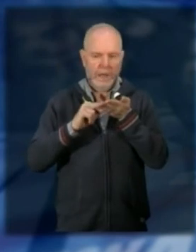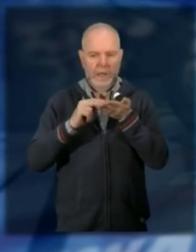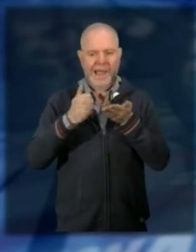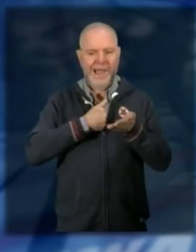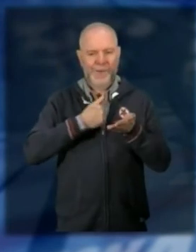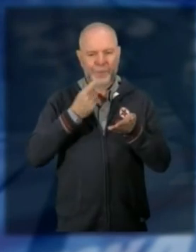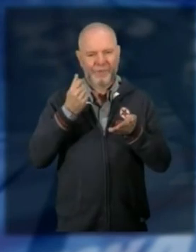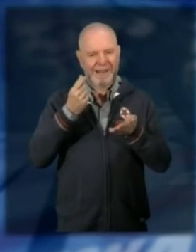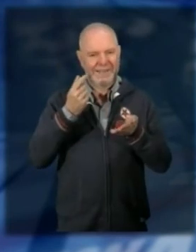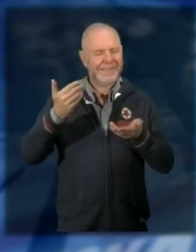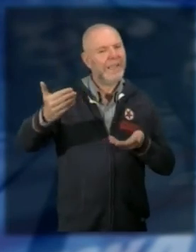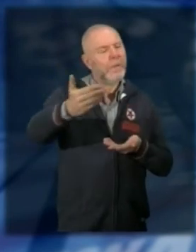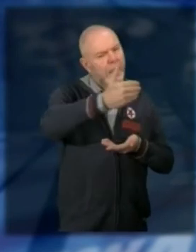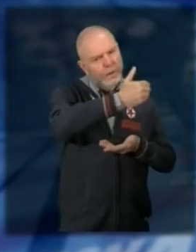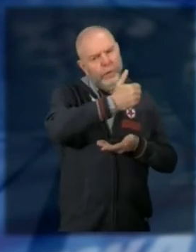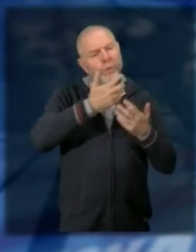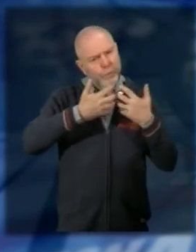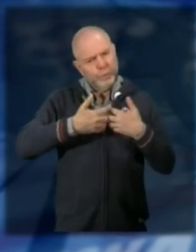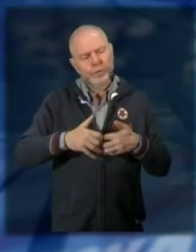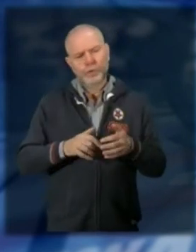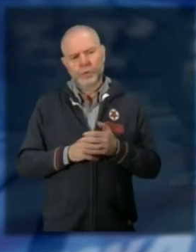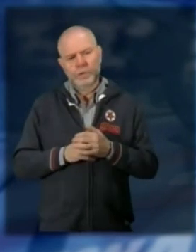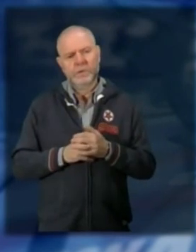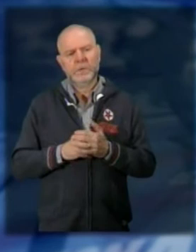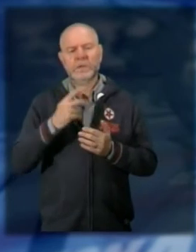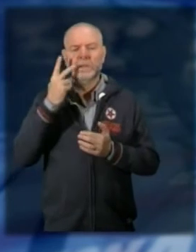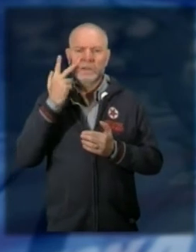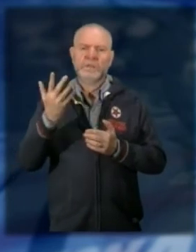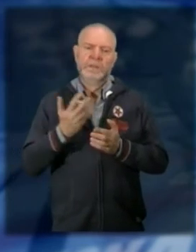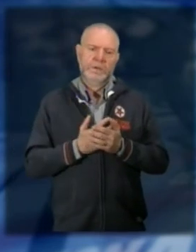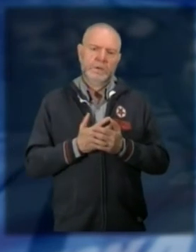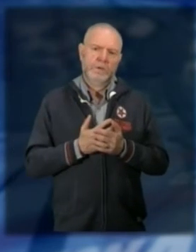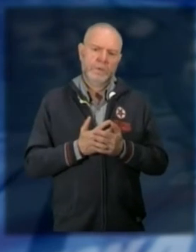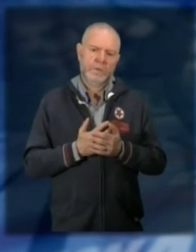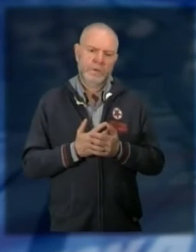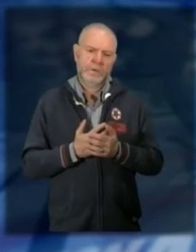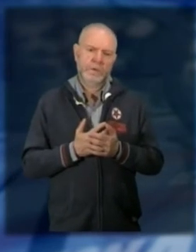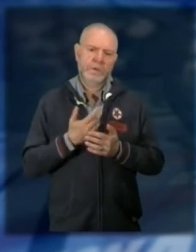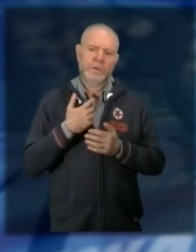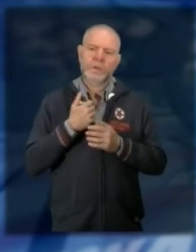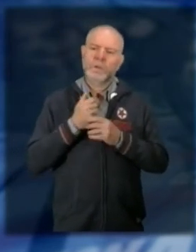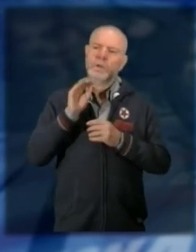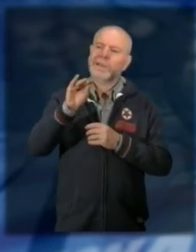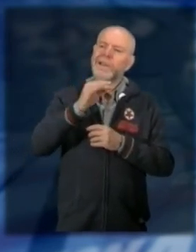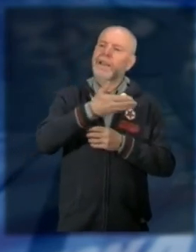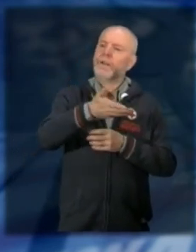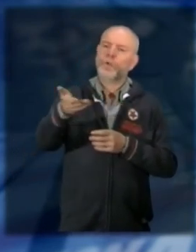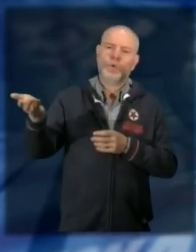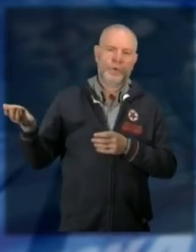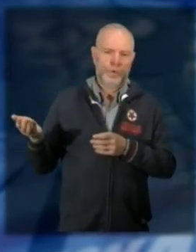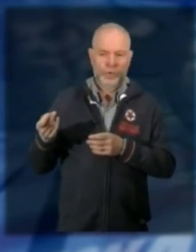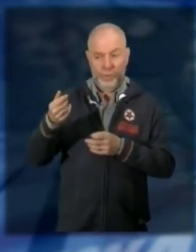ed è un autofinanziamento che fa emergere come si sta chiedendo al territorio un contributo ma si